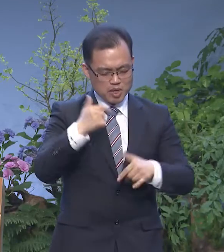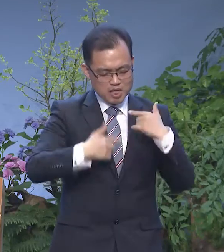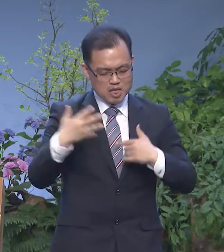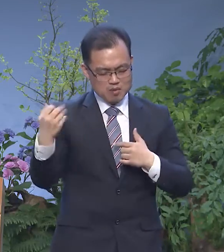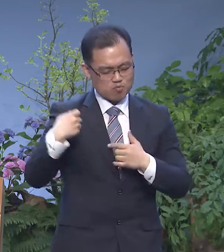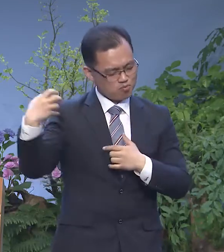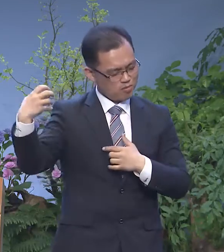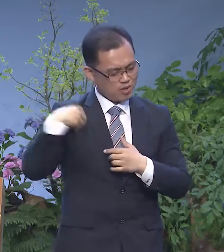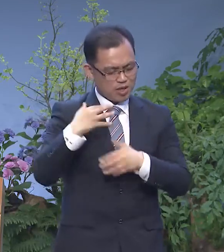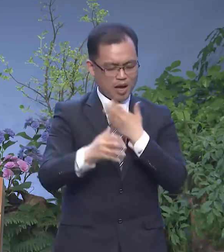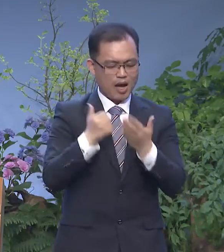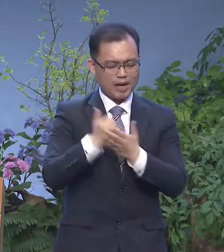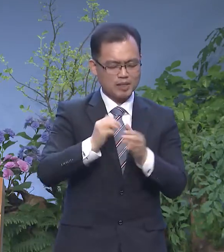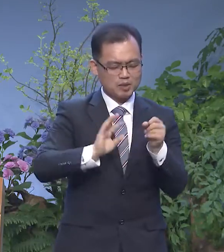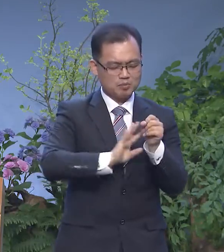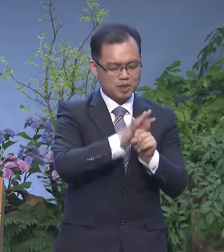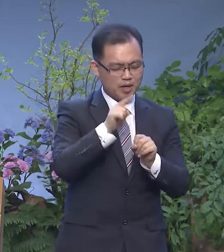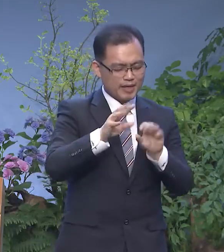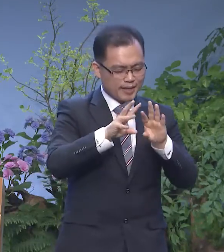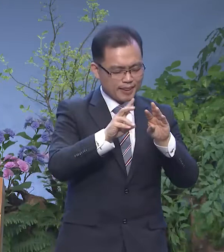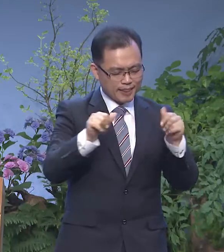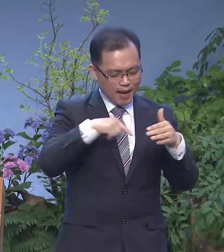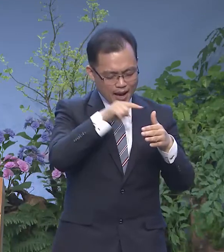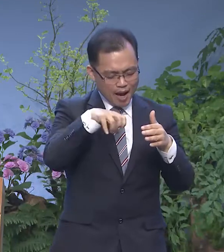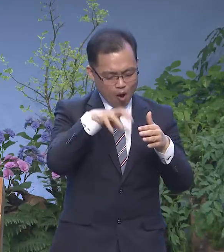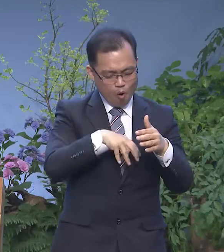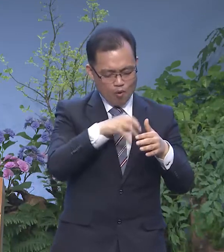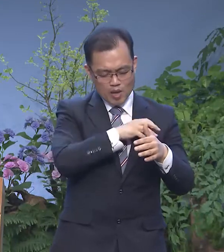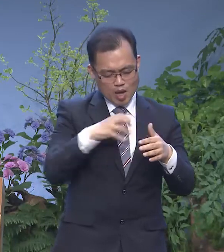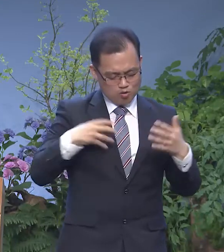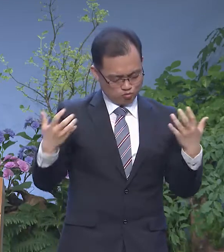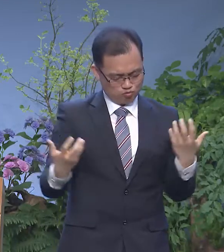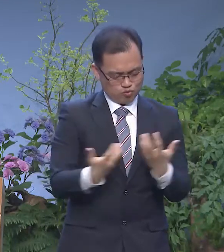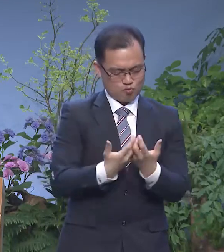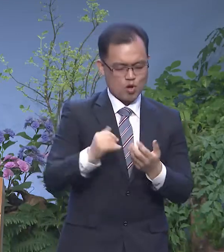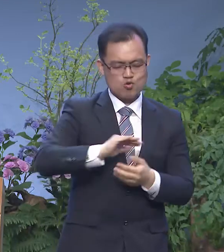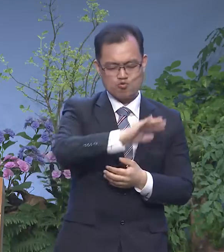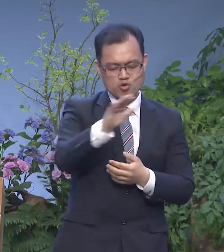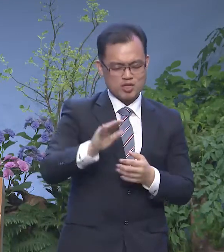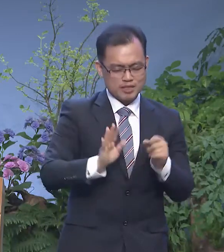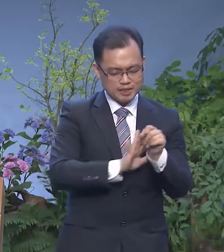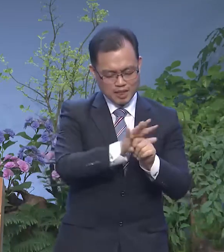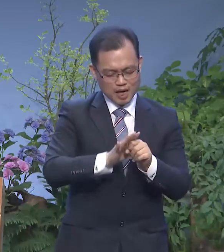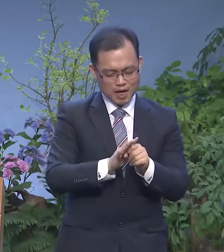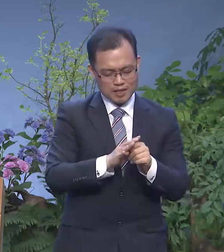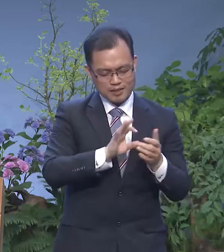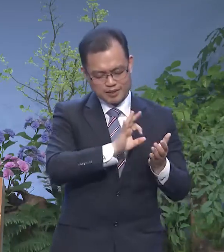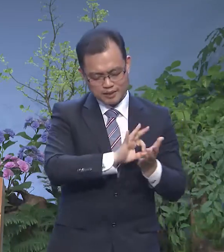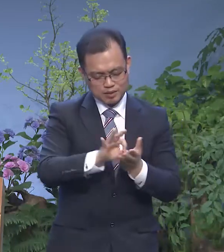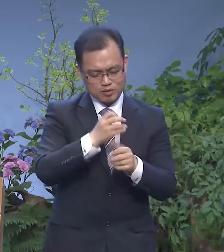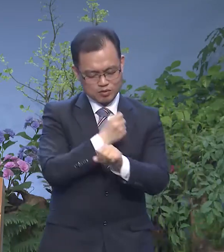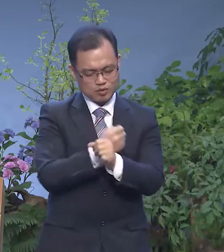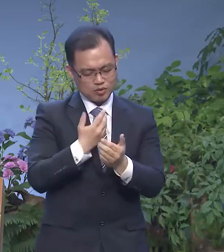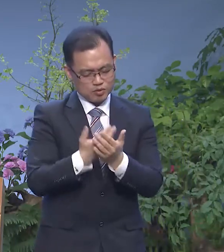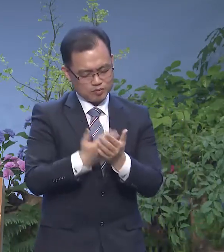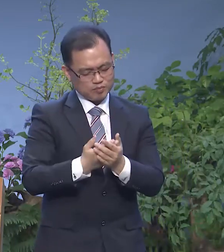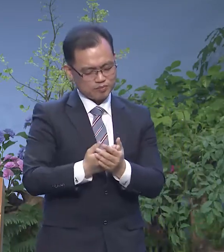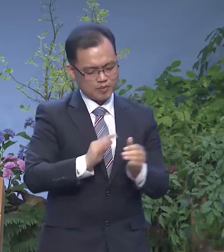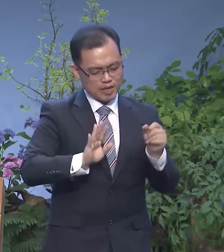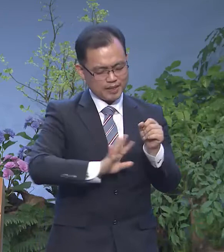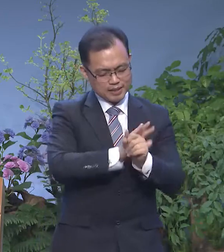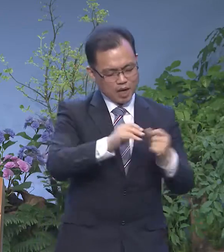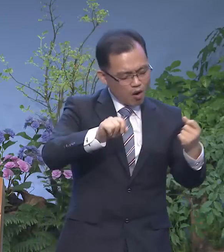하나님의 사랑이 이 땅 가운데 충만하도록 우리를 사용하여 주옵소서 사랑의 오케스트라와